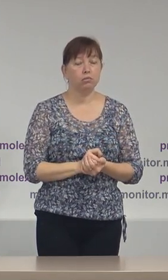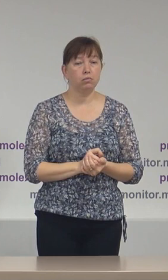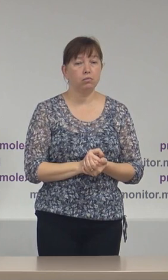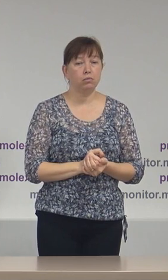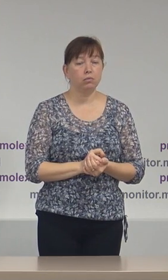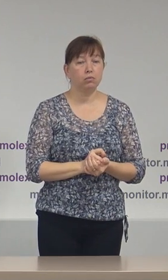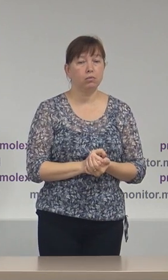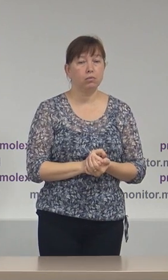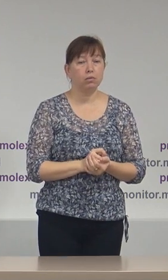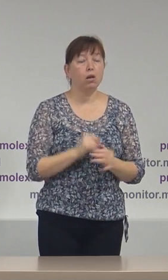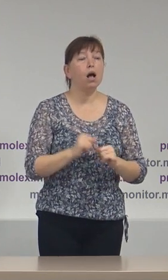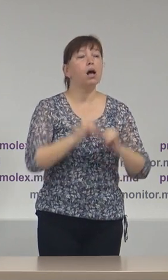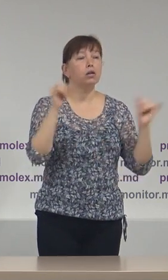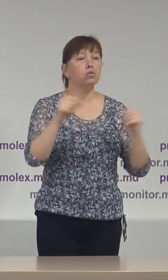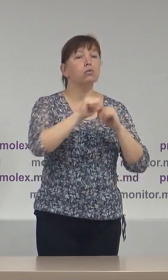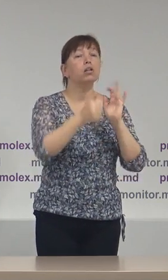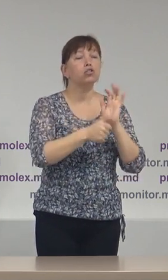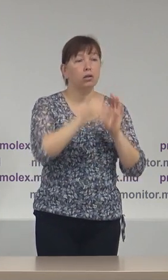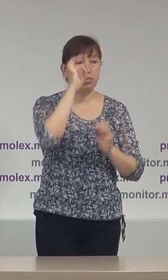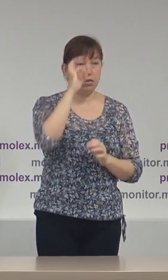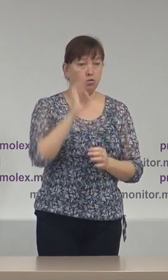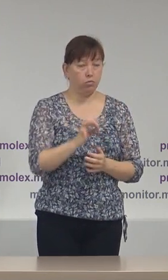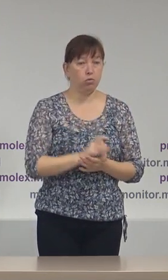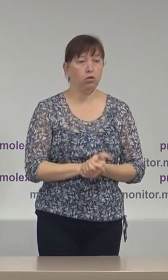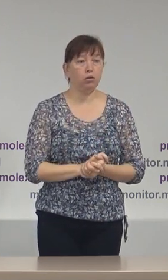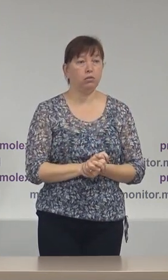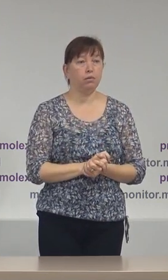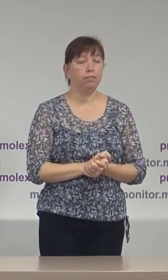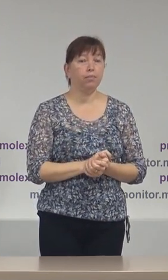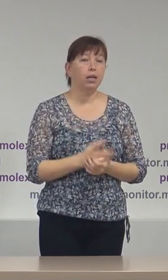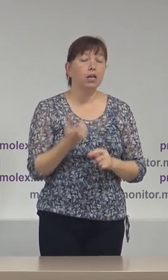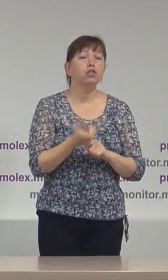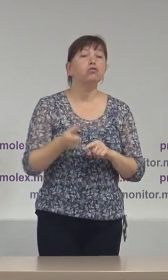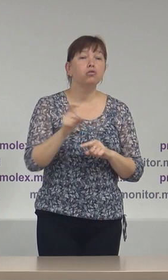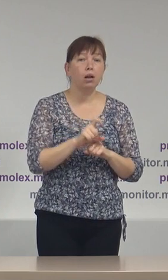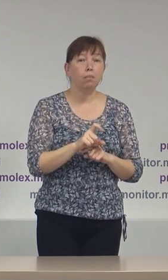respinse a crescut la 16%, cele mai